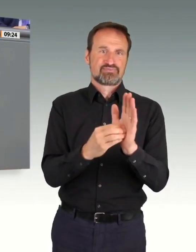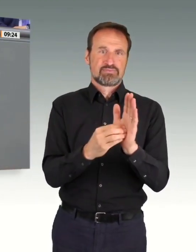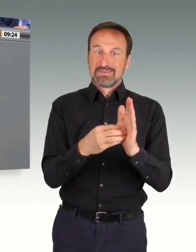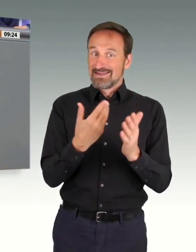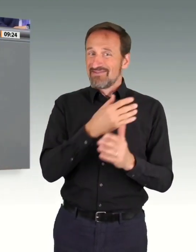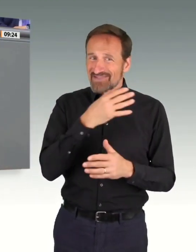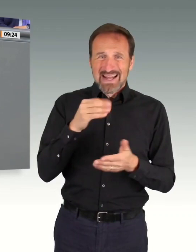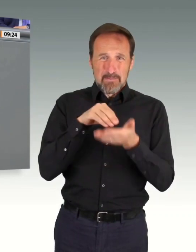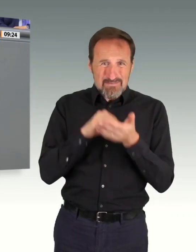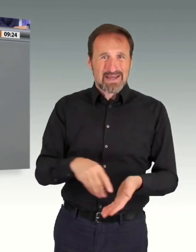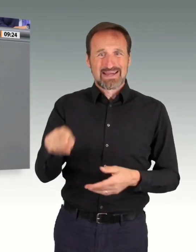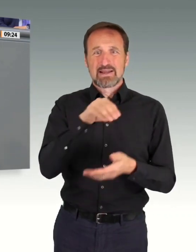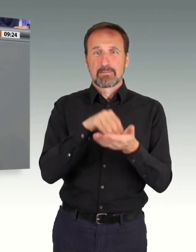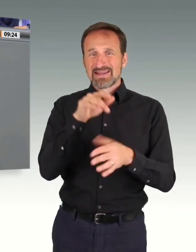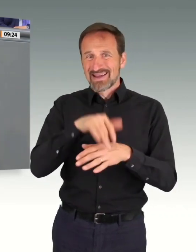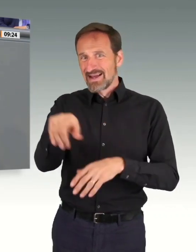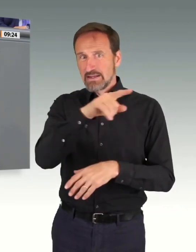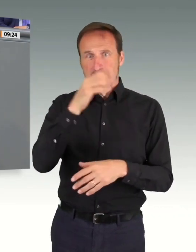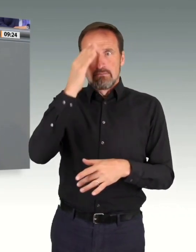Wir brauchen endlich einen effektiven Mieterschutz.